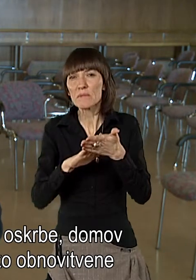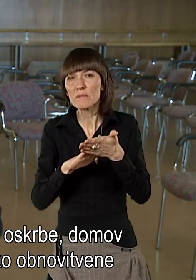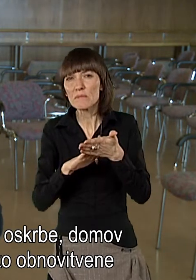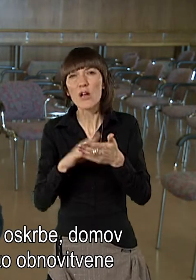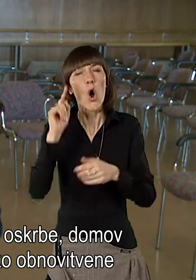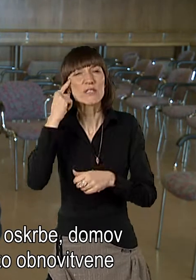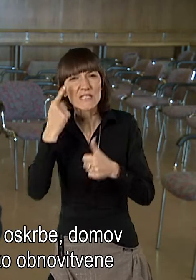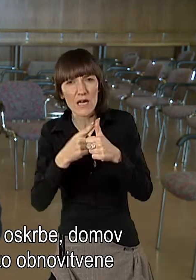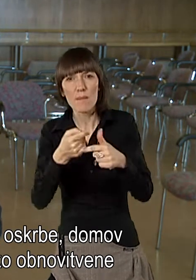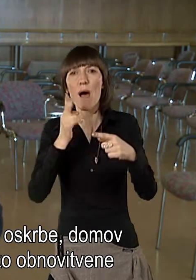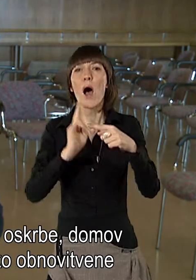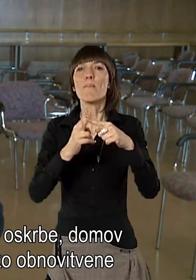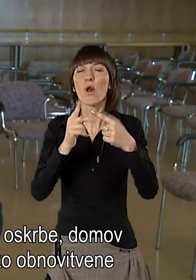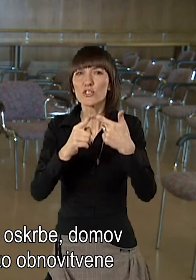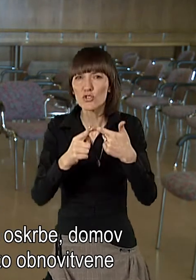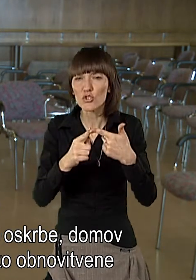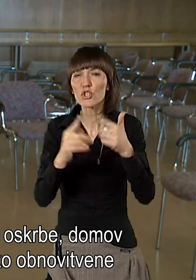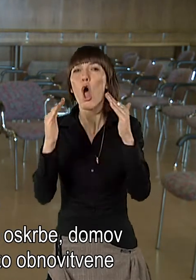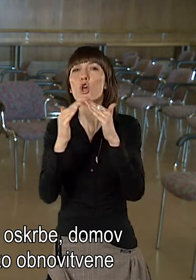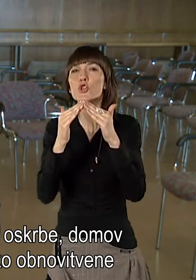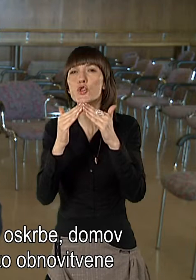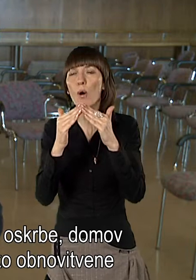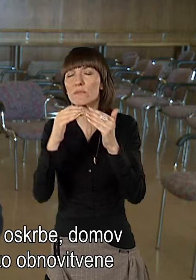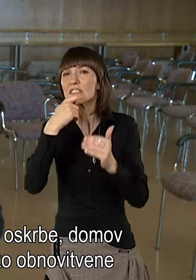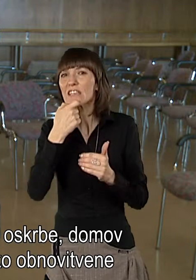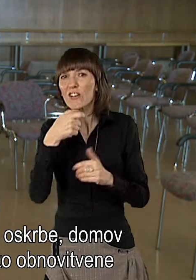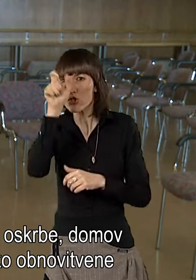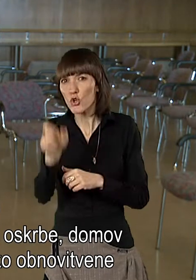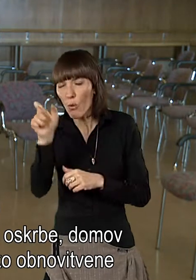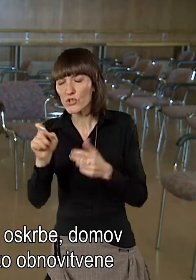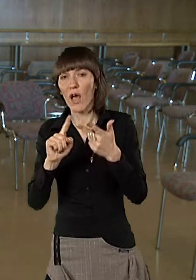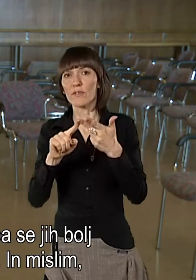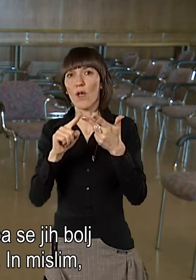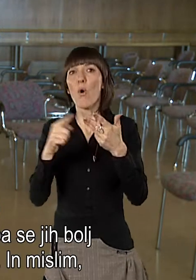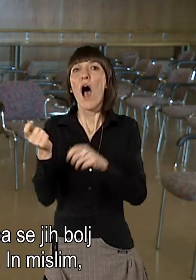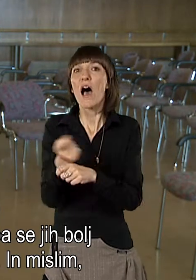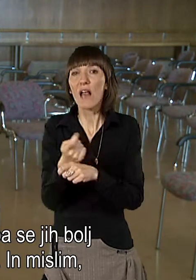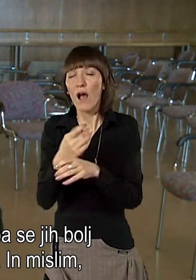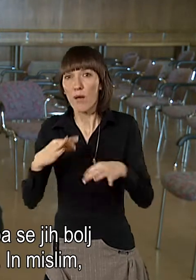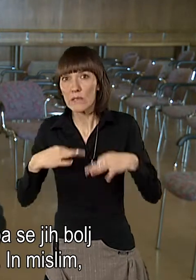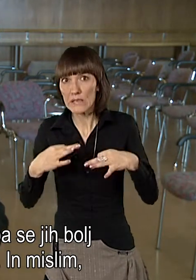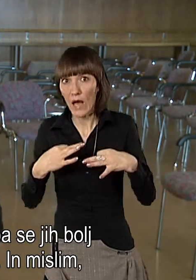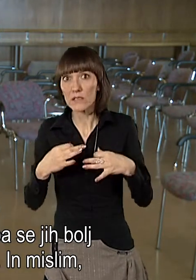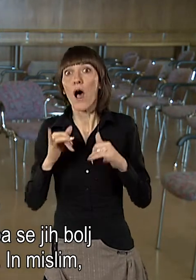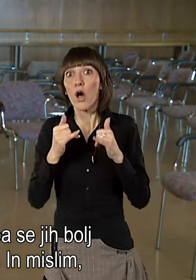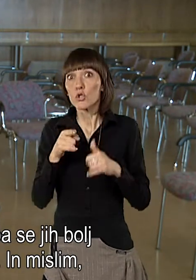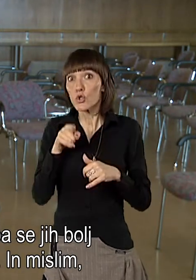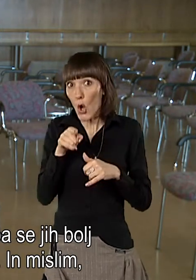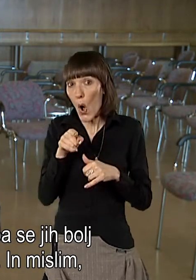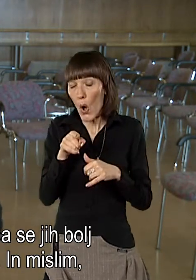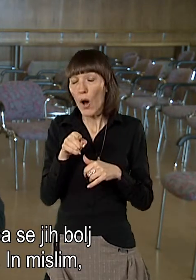boljniščnih, preko skrbe, preko domov starejših občanov, preko obnovitvene rehabilitacije. To pa jih bil